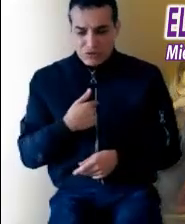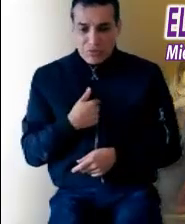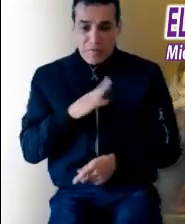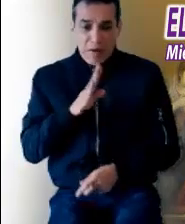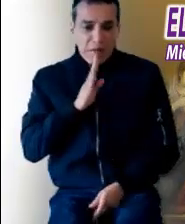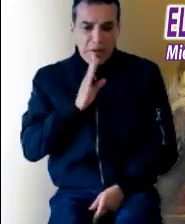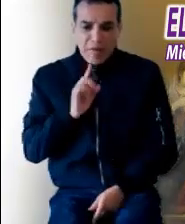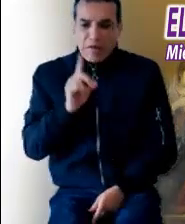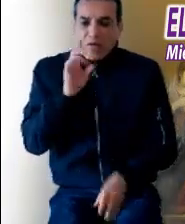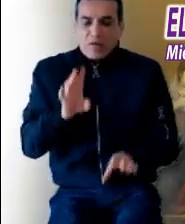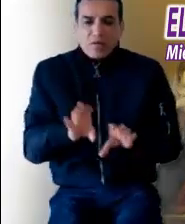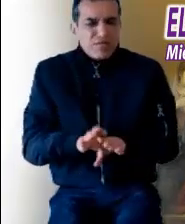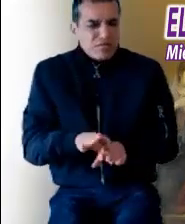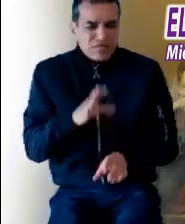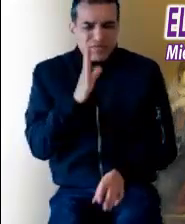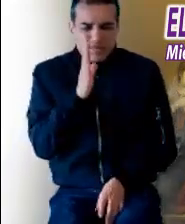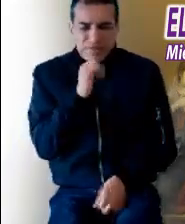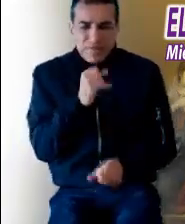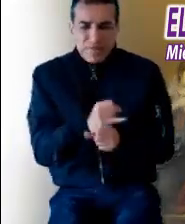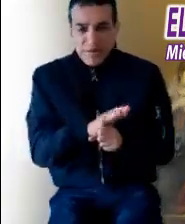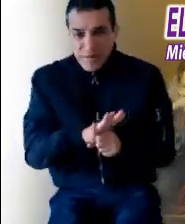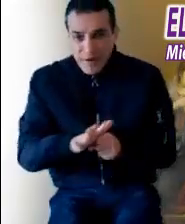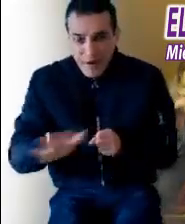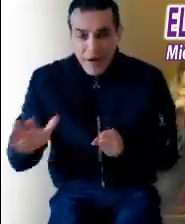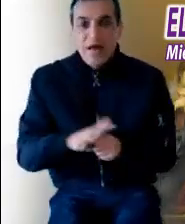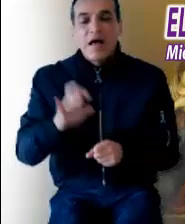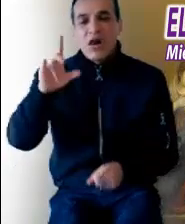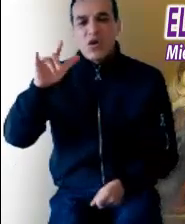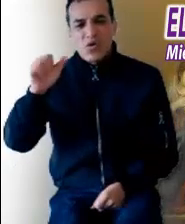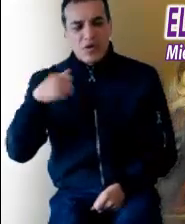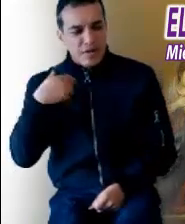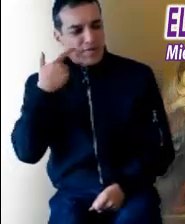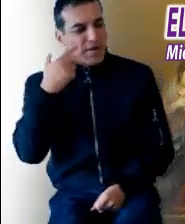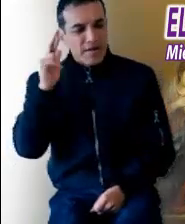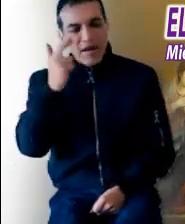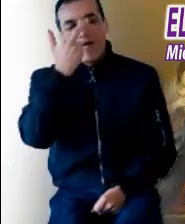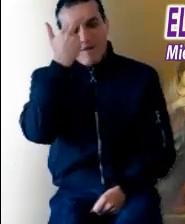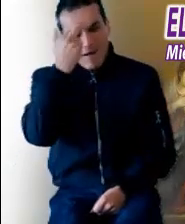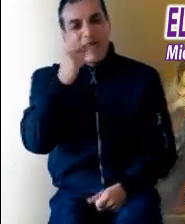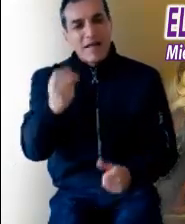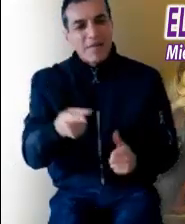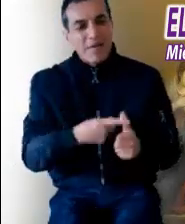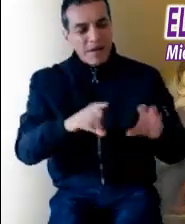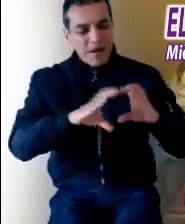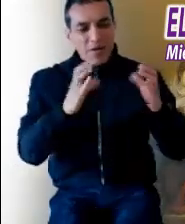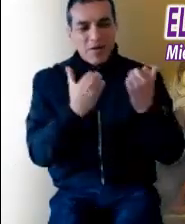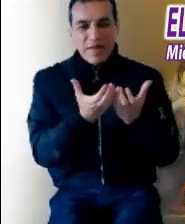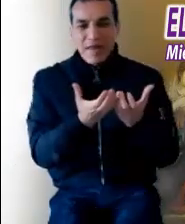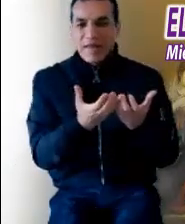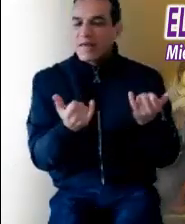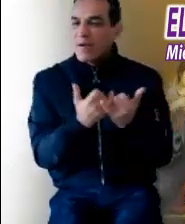ser la madre de Dios? San Lucas busca en los recuerdos de la primera comunidad y nos ofrece unas narraciones